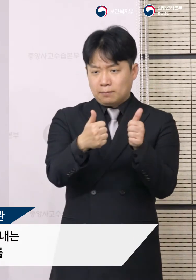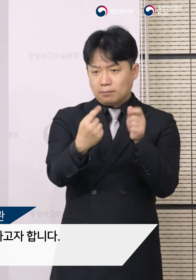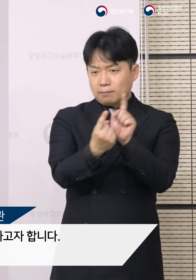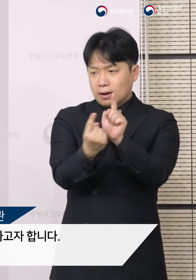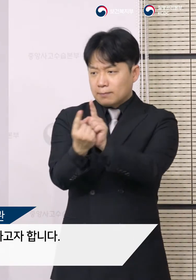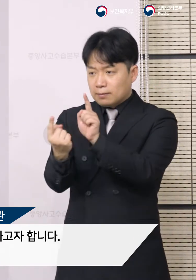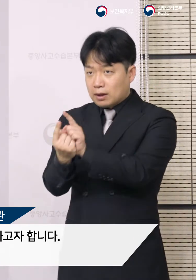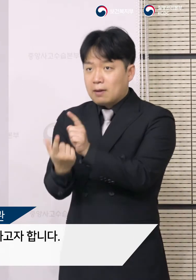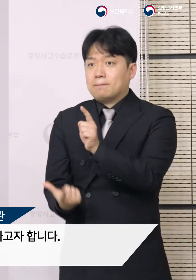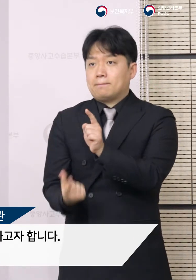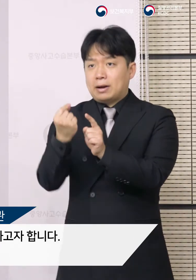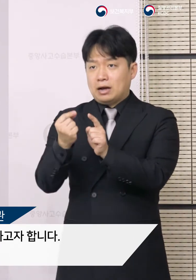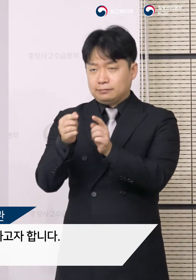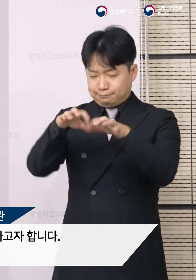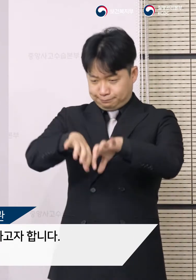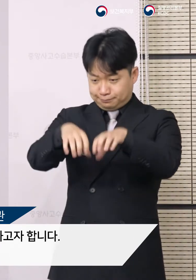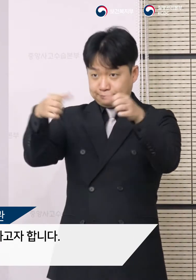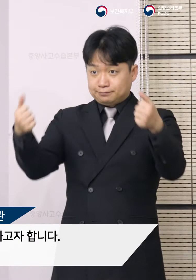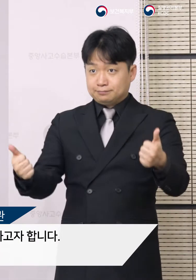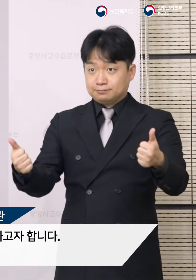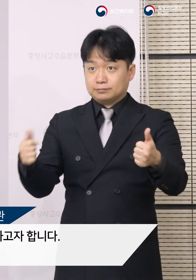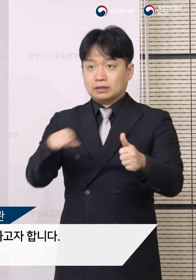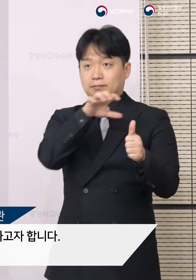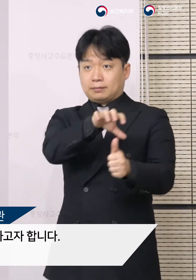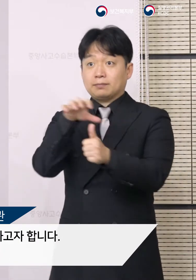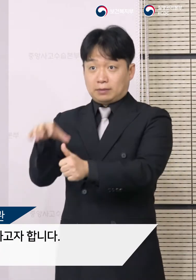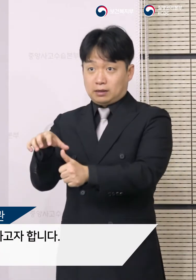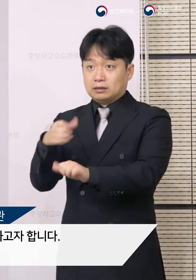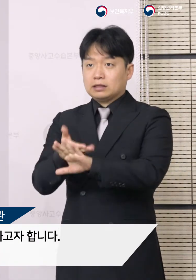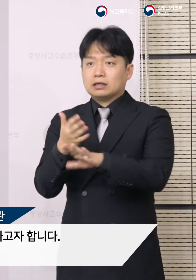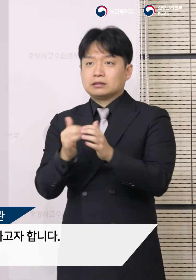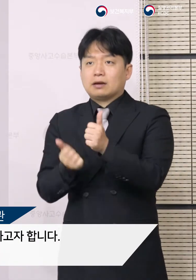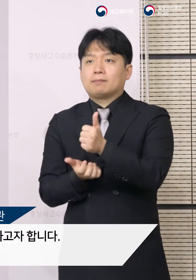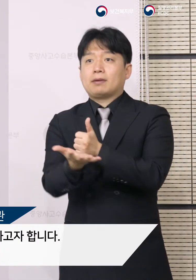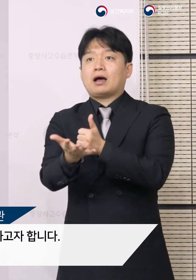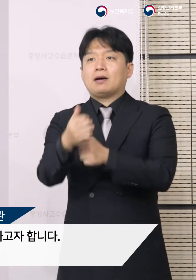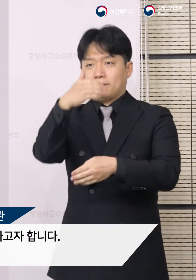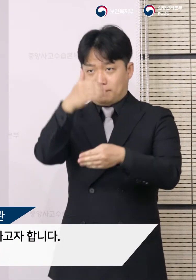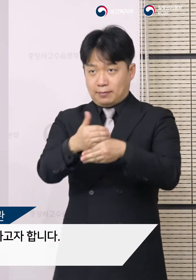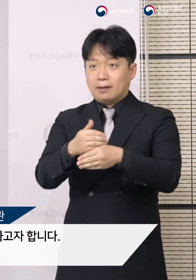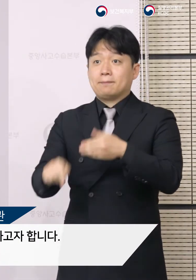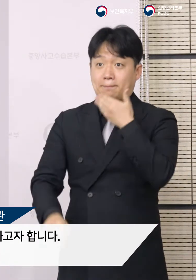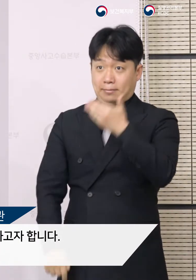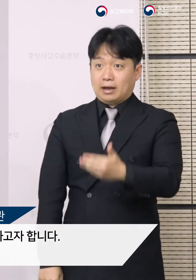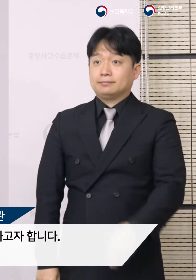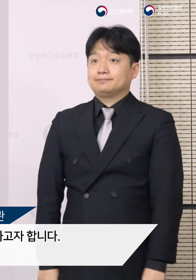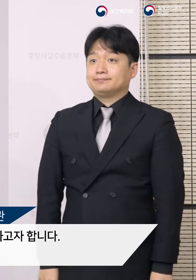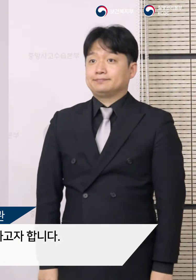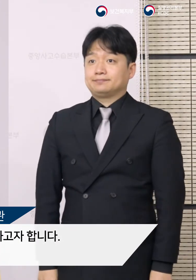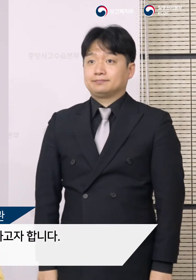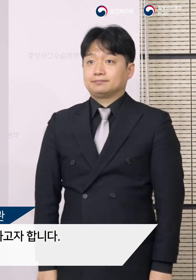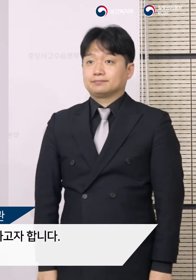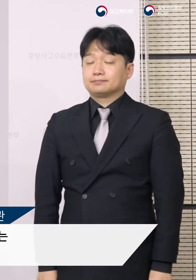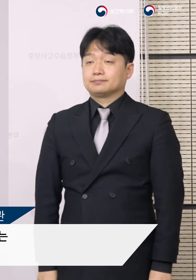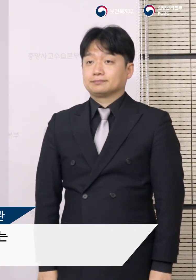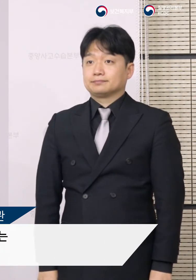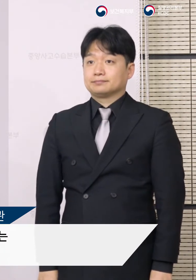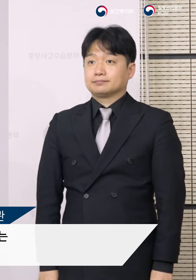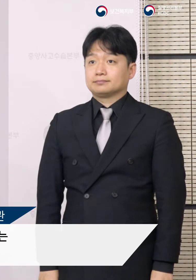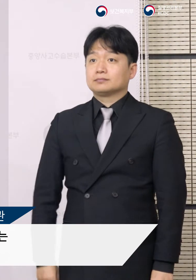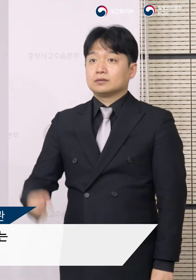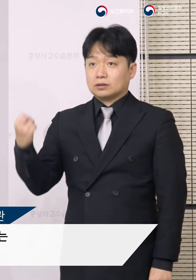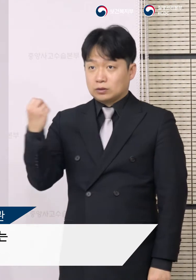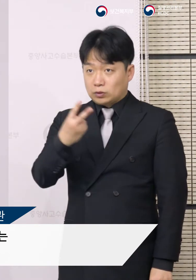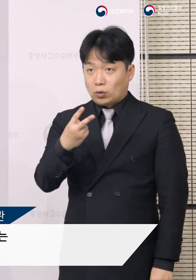신속히 격리하여 지역사회로의 전파를 초기에 차단하고자 합니다. 이와